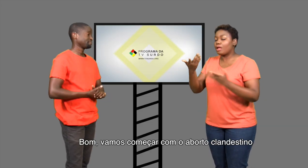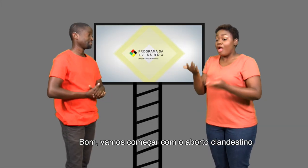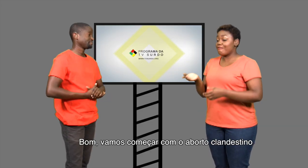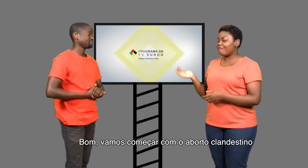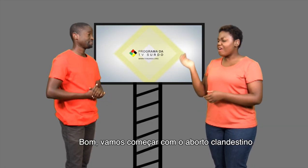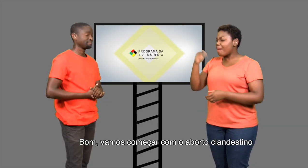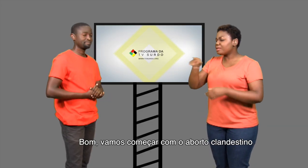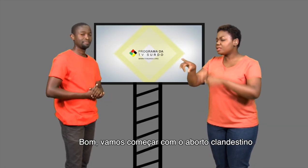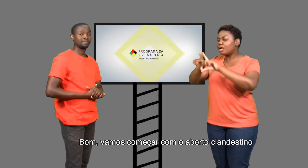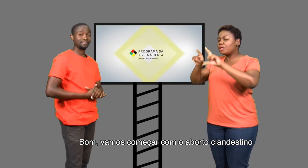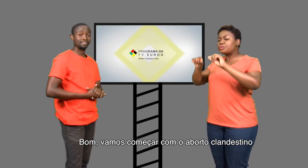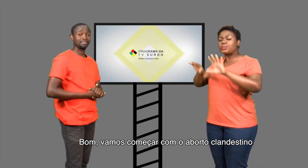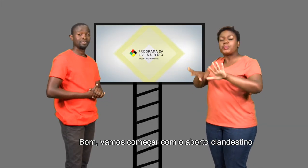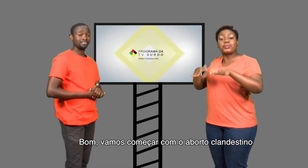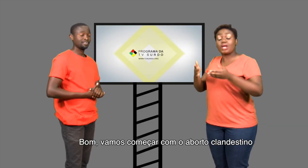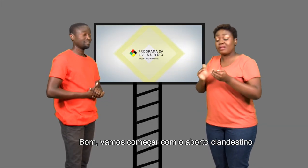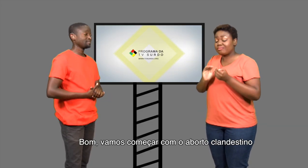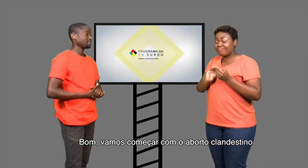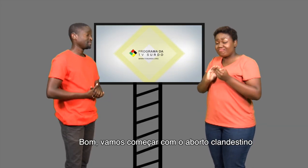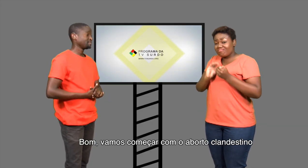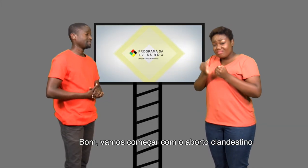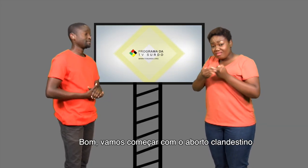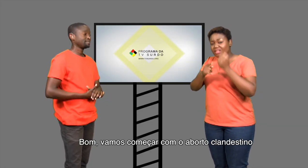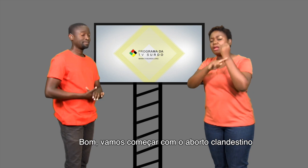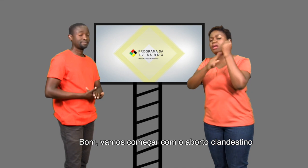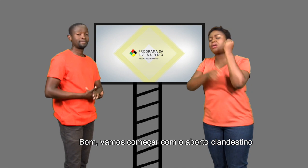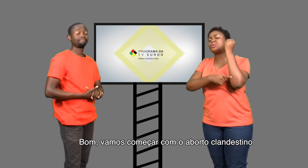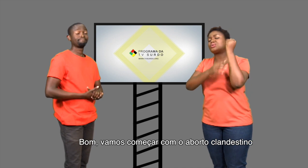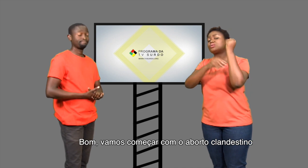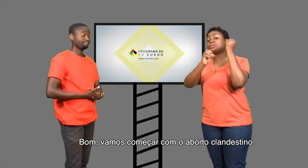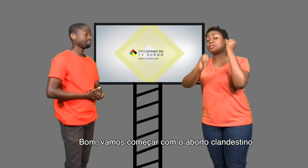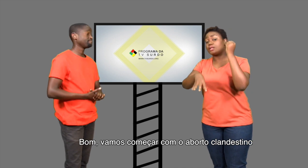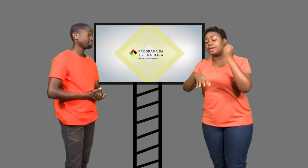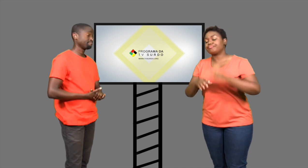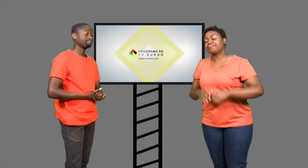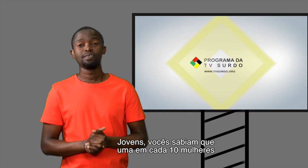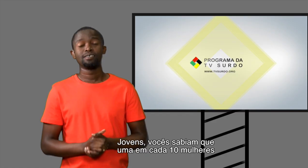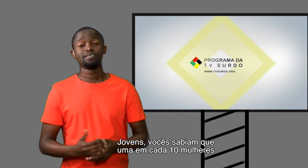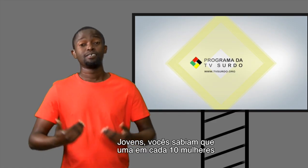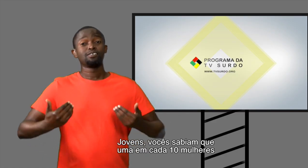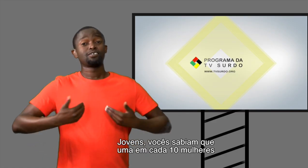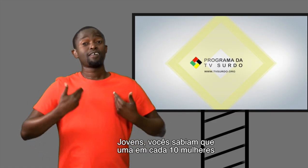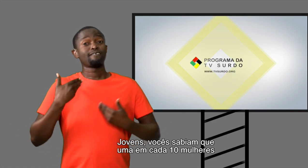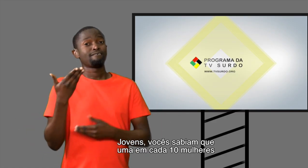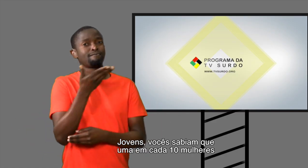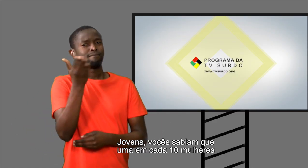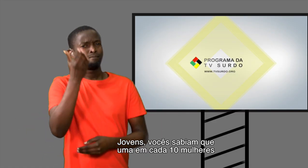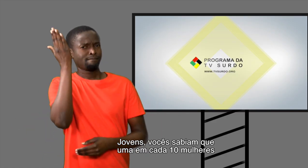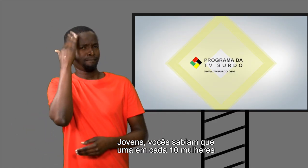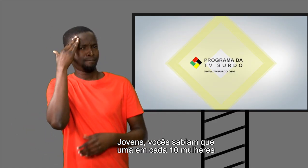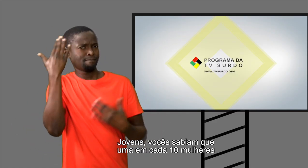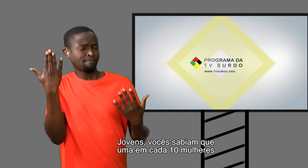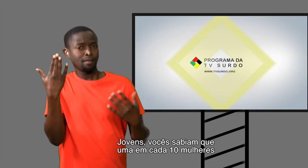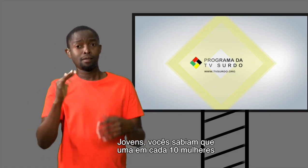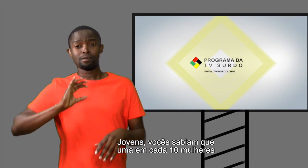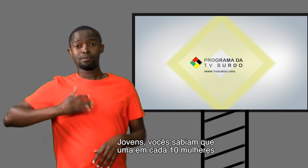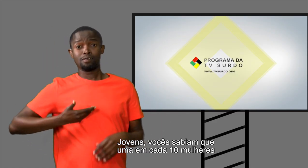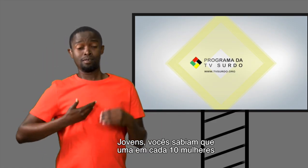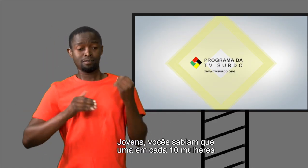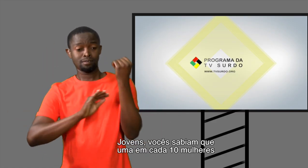Bom, vamos começar com o aborto clandestino. Jovens, vocês sabiam que uma em